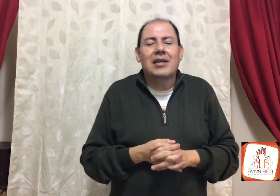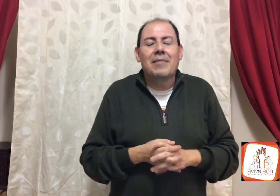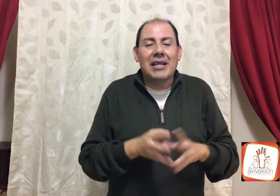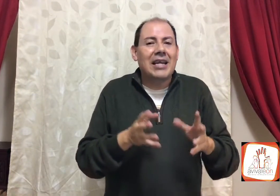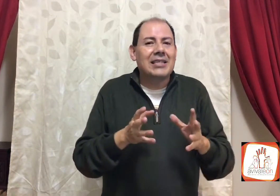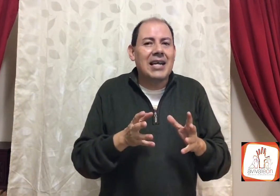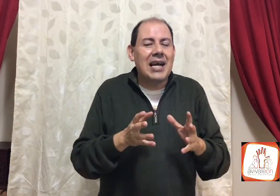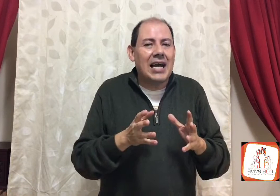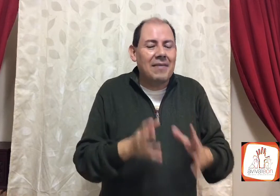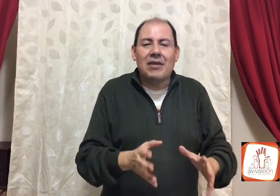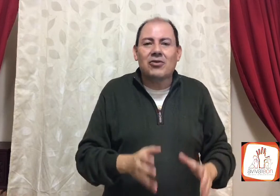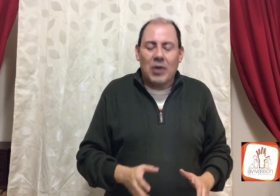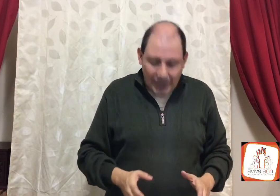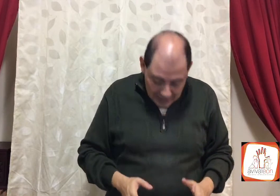amada iglesia, acaban los jueces,